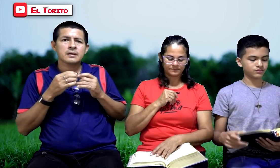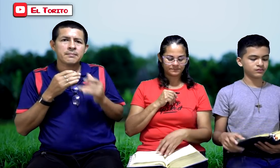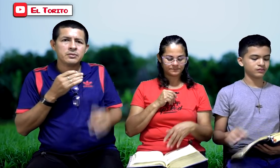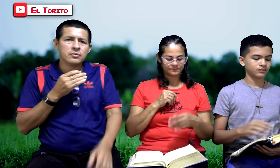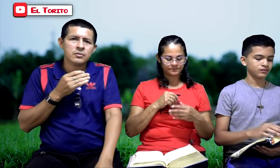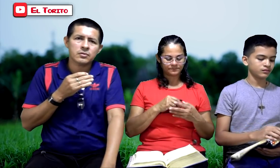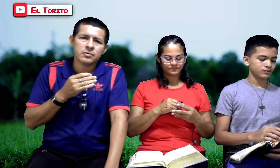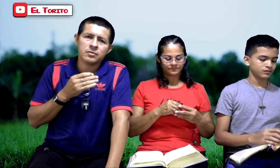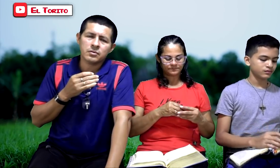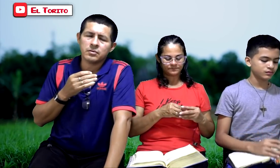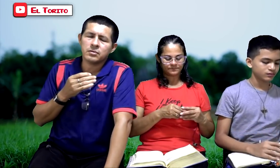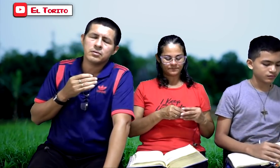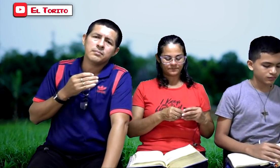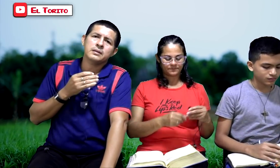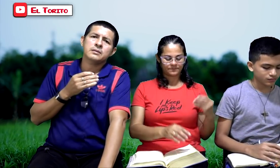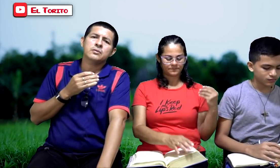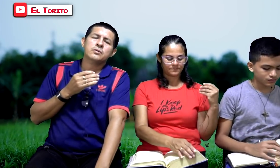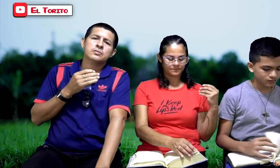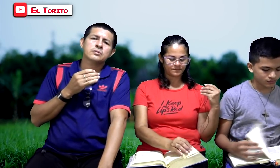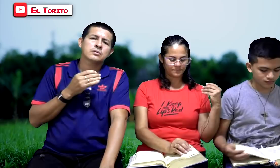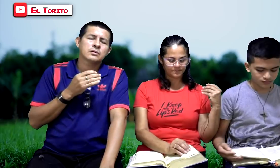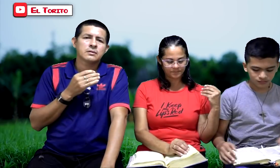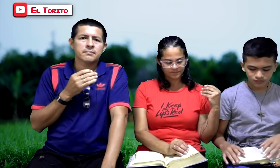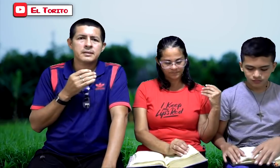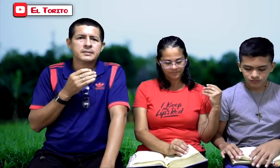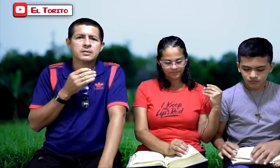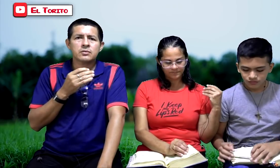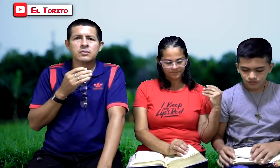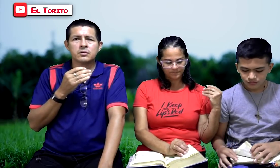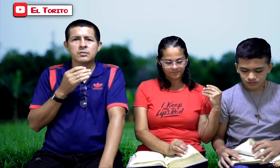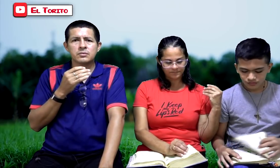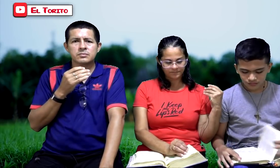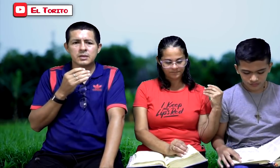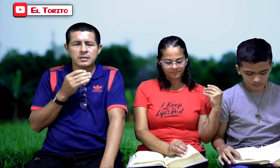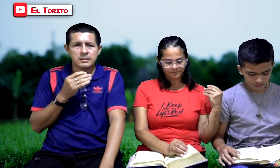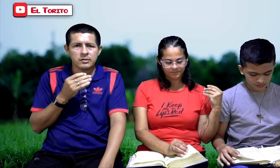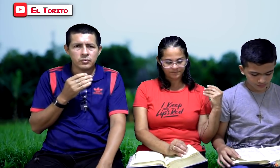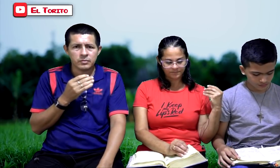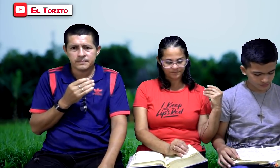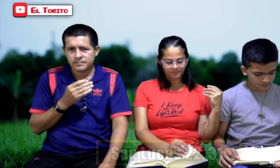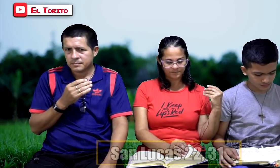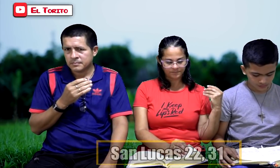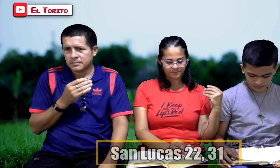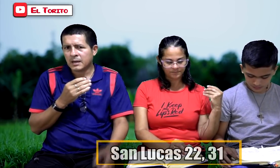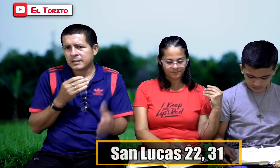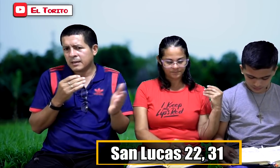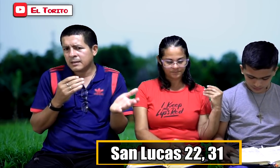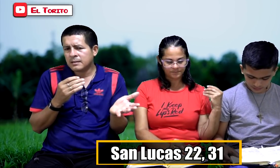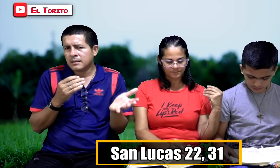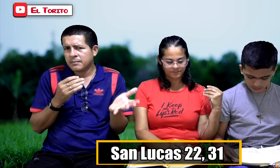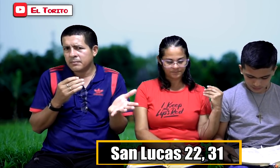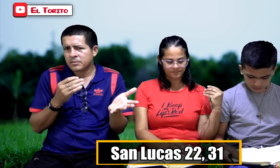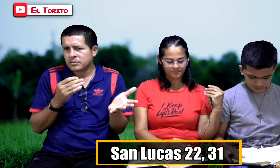Capítulo 22, versículo 31. ¿A quién debemos